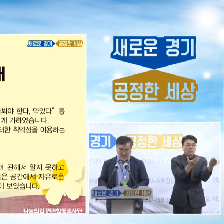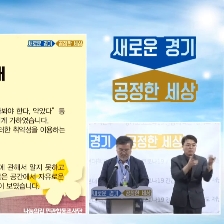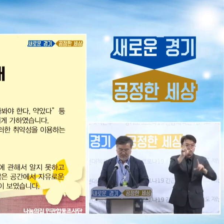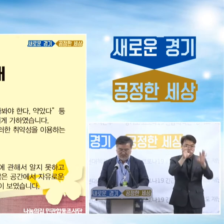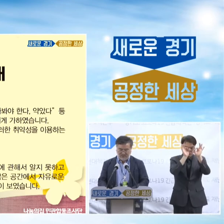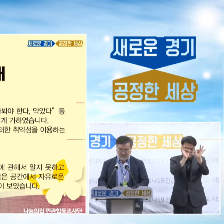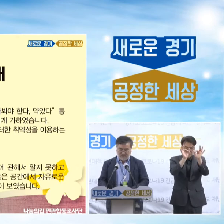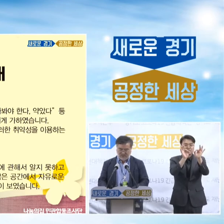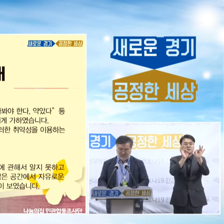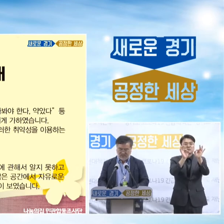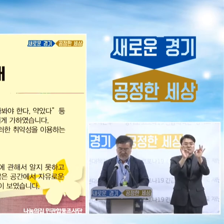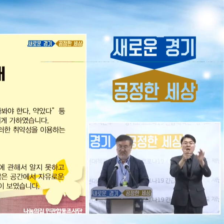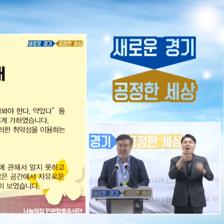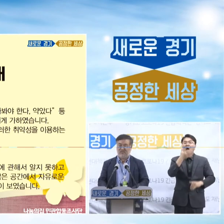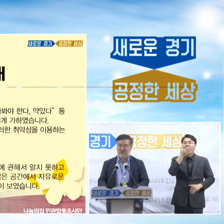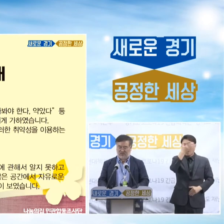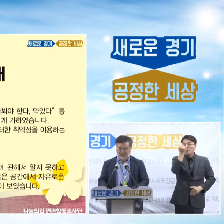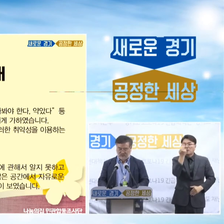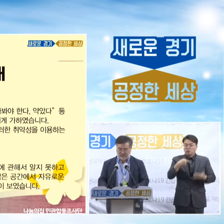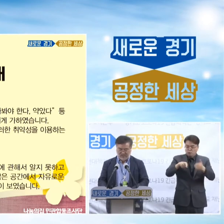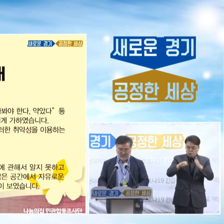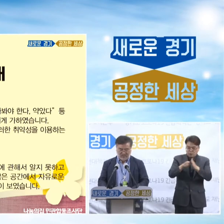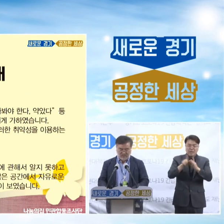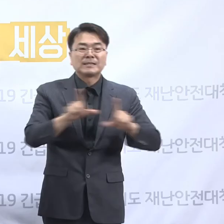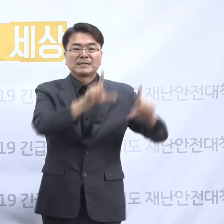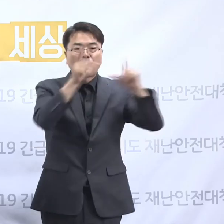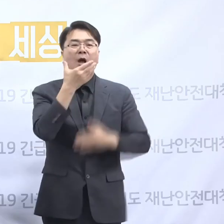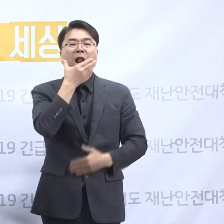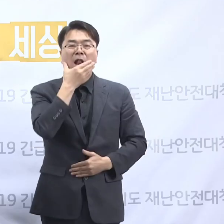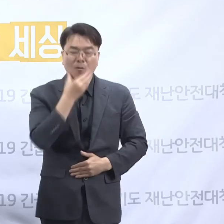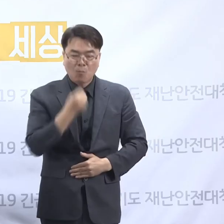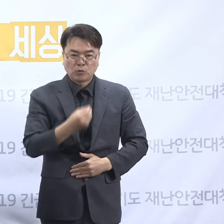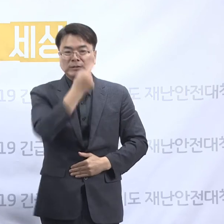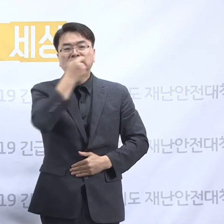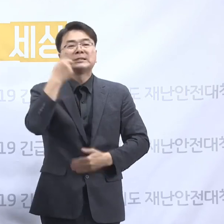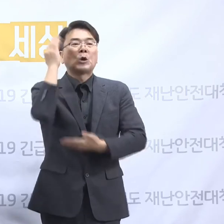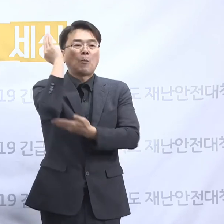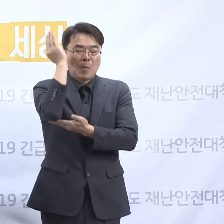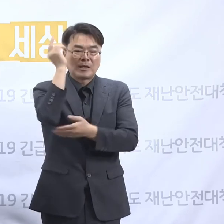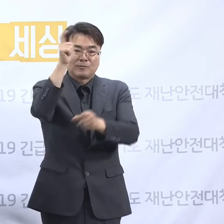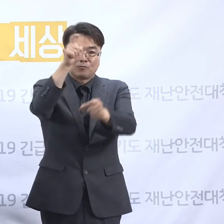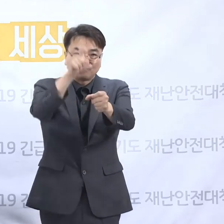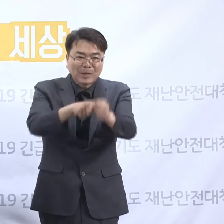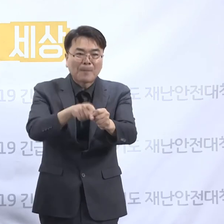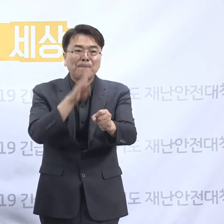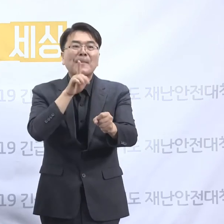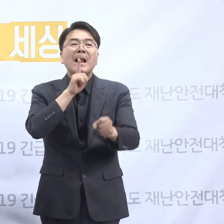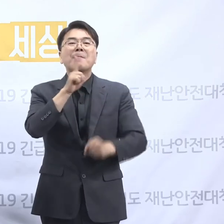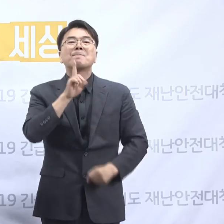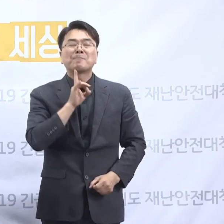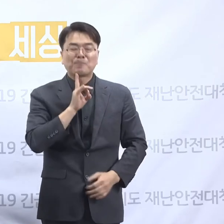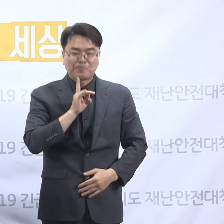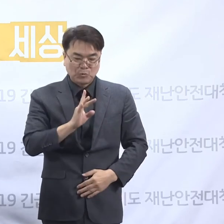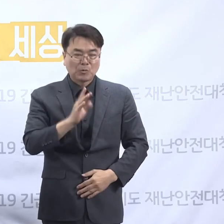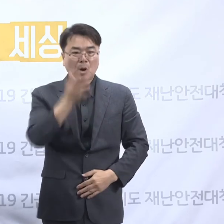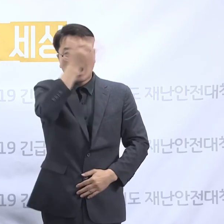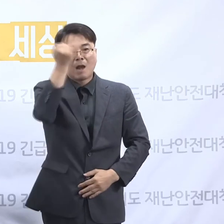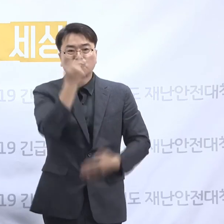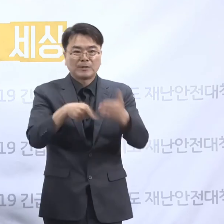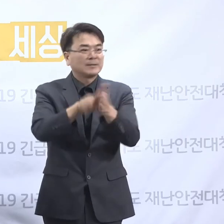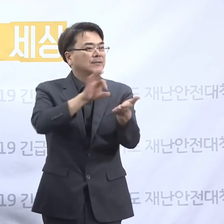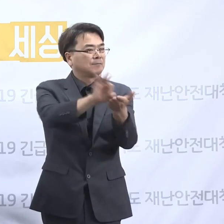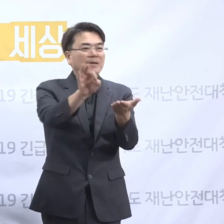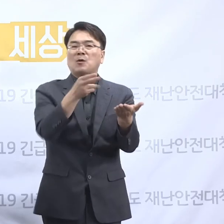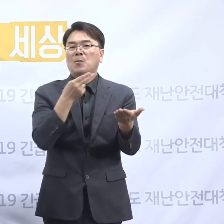나눔의 집은 할머니들의 생활과 복지, 증언활동을 위해 후원금을 사용한다고 했지만 대부분의 후원금이 할머니들의 직접 사용되지